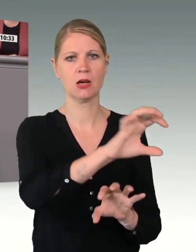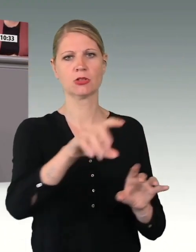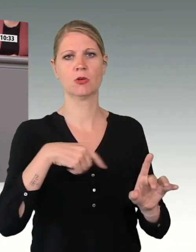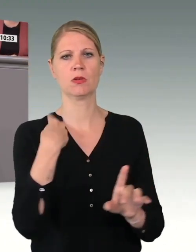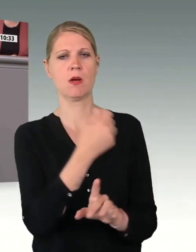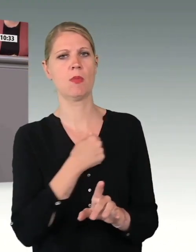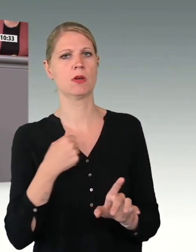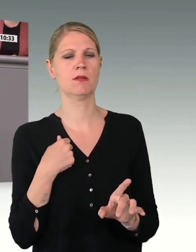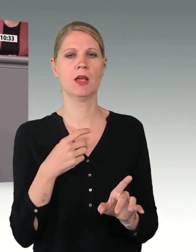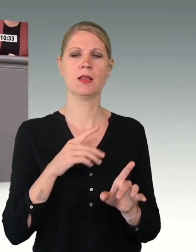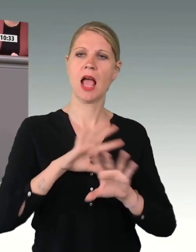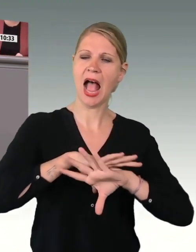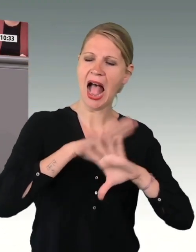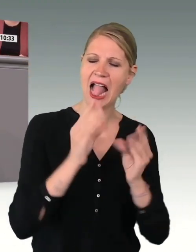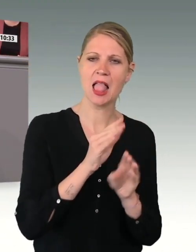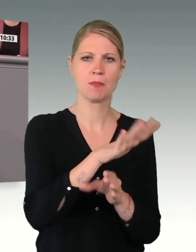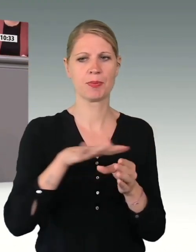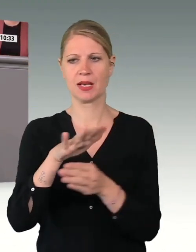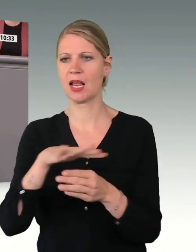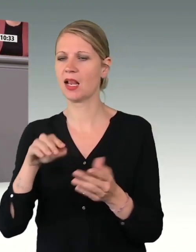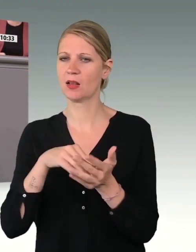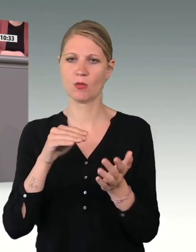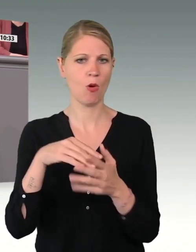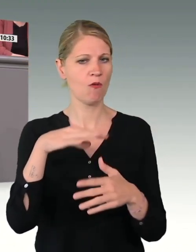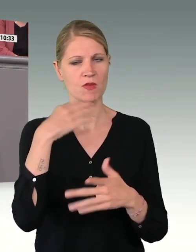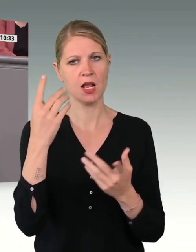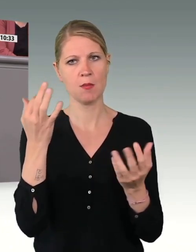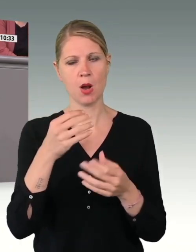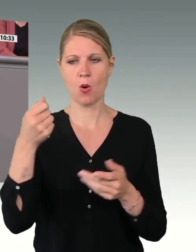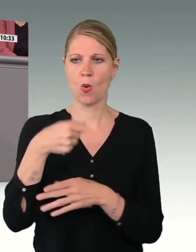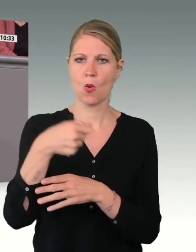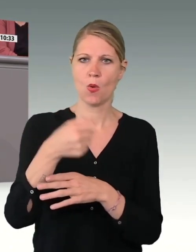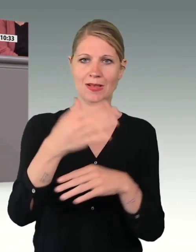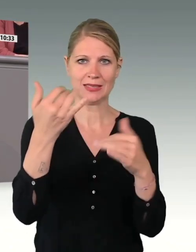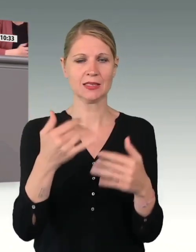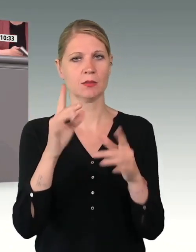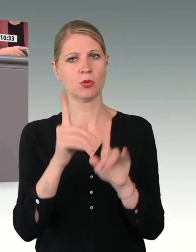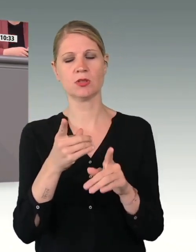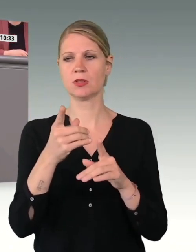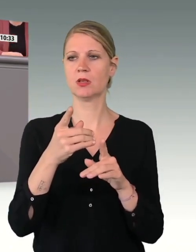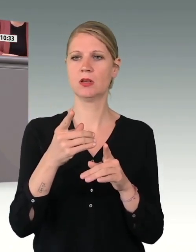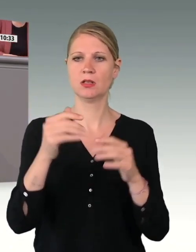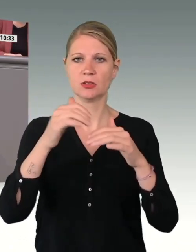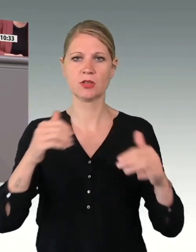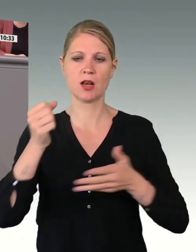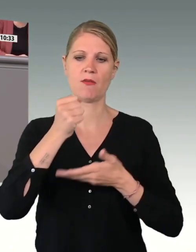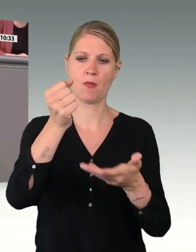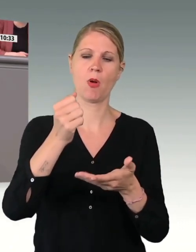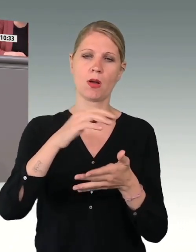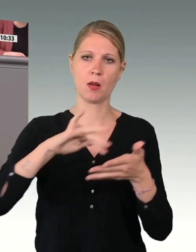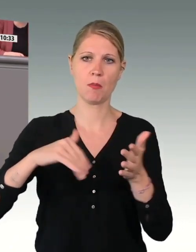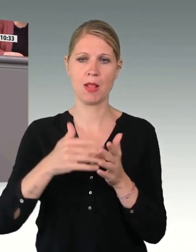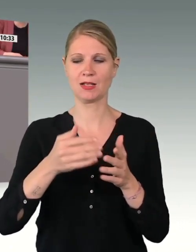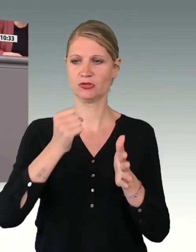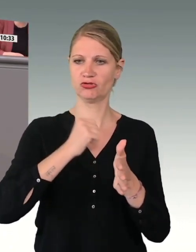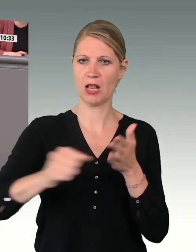Bereichen haben wir noch einen weiten Weg. Nun gilt es, das geplante Sondervermögen schnellstmöglich und effektiv auf den Weg